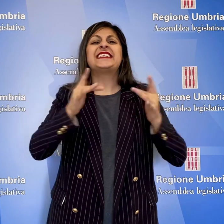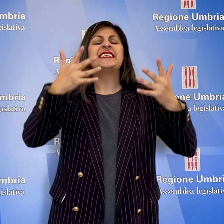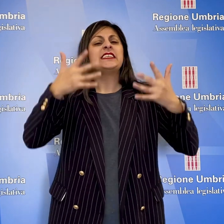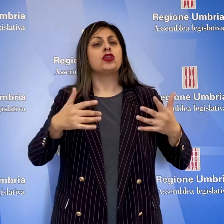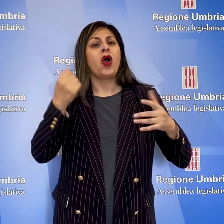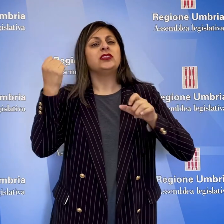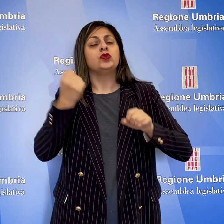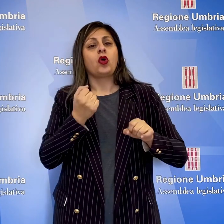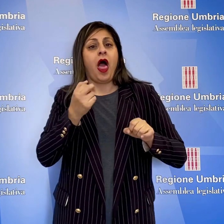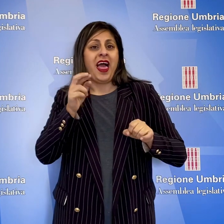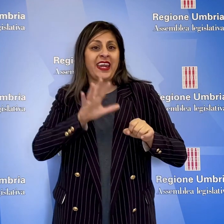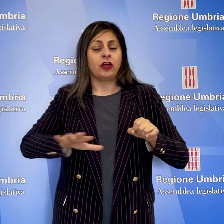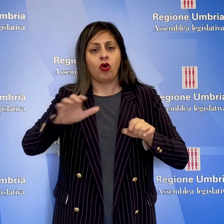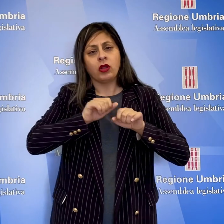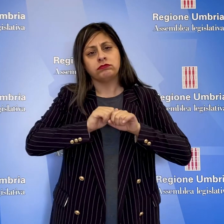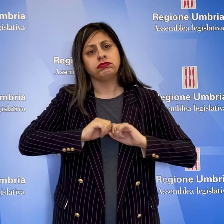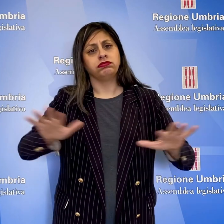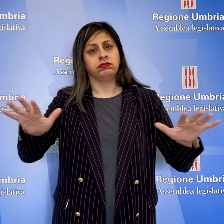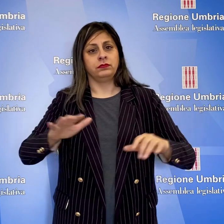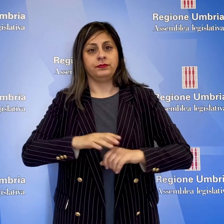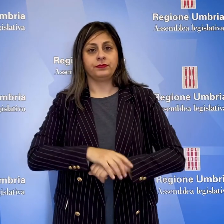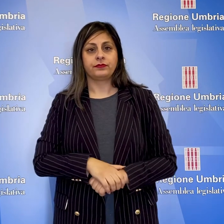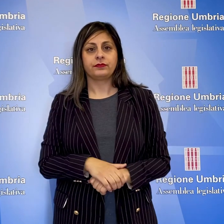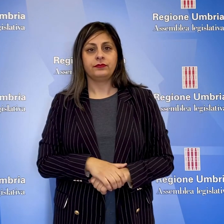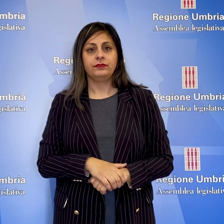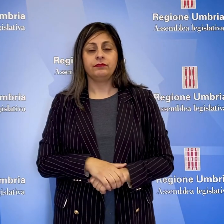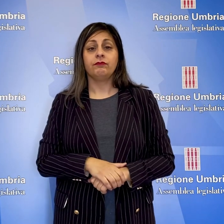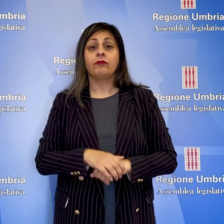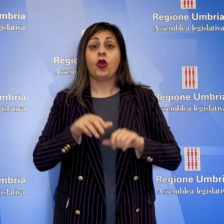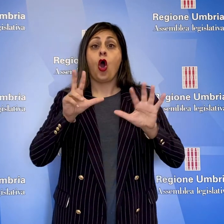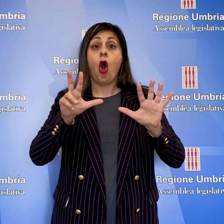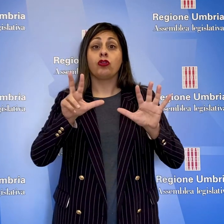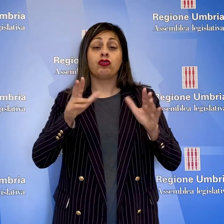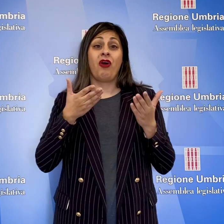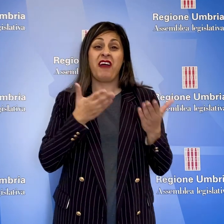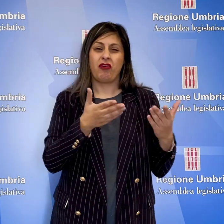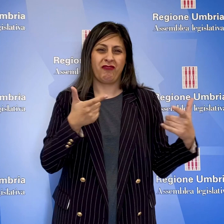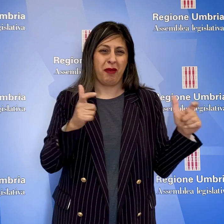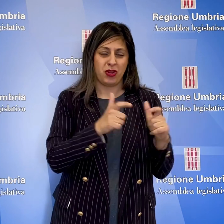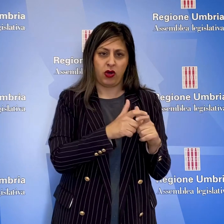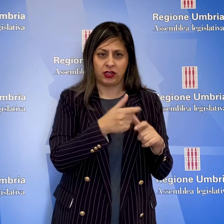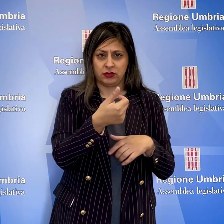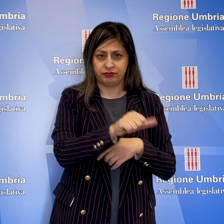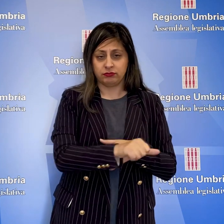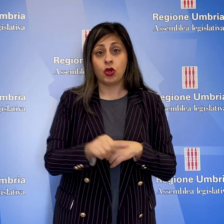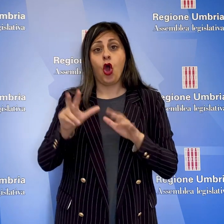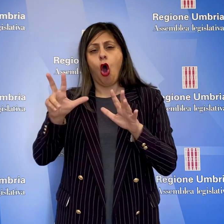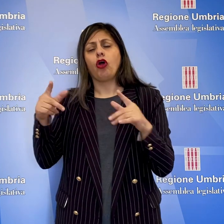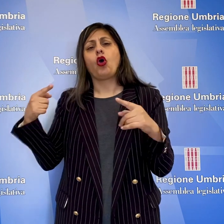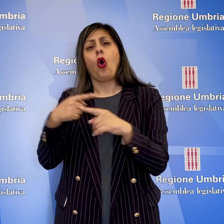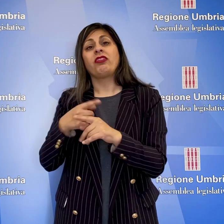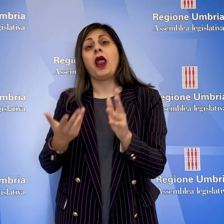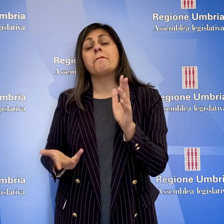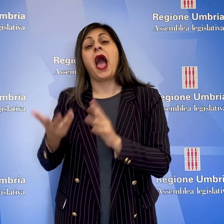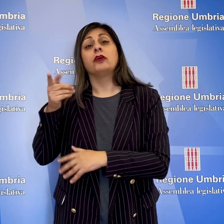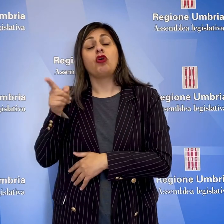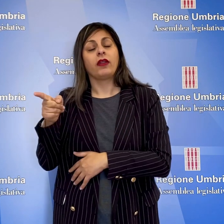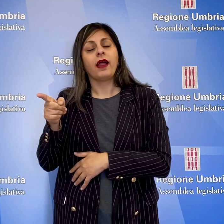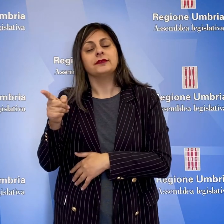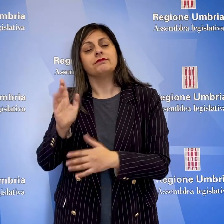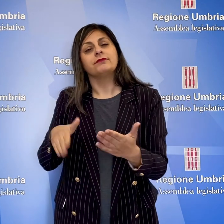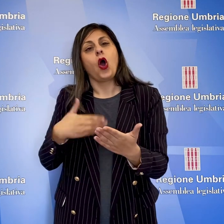sui siti istituzionali e regionali. Bocciata, con otto voti favorevoli della minoranza e otto contrari della